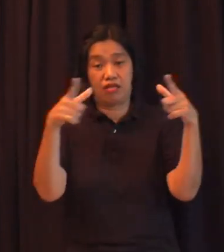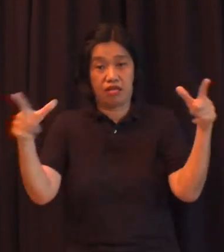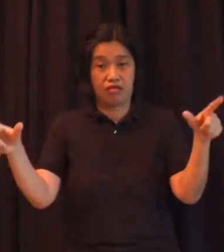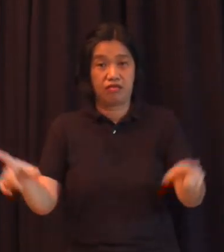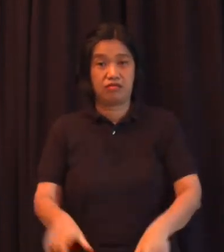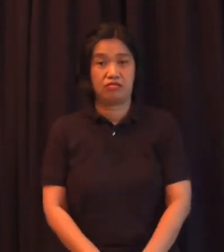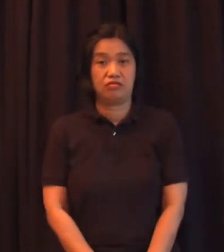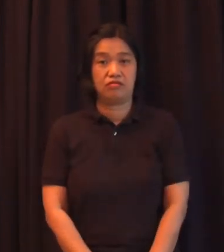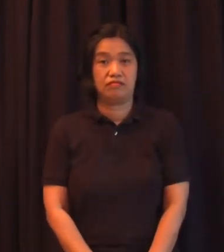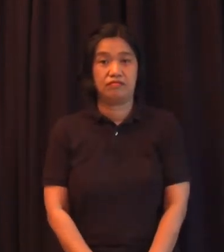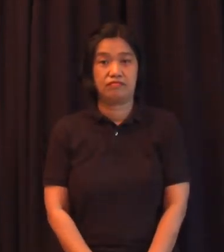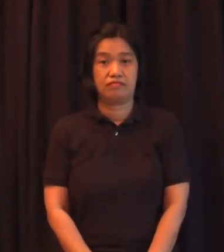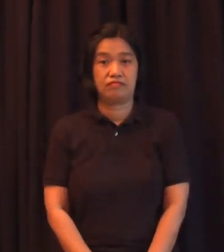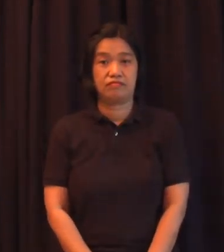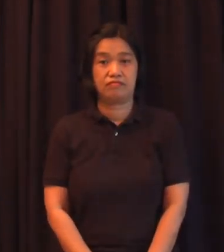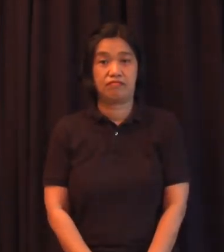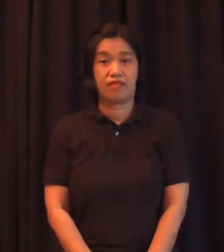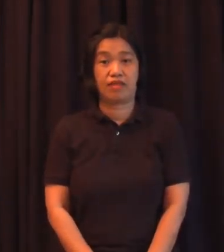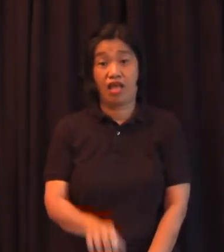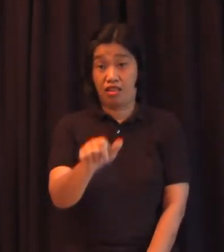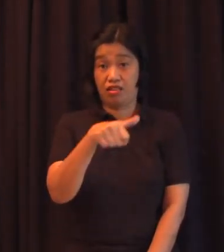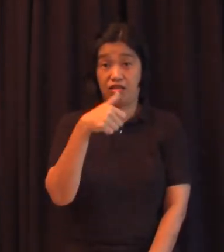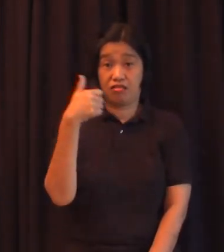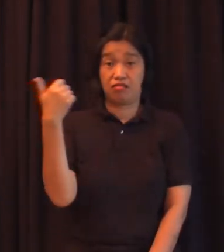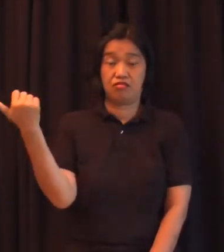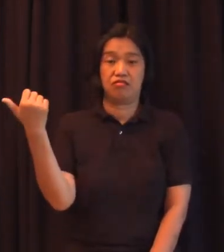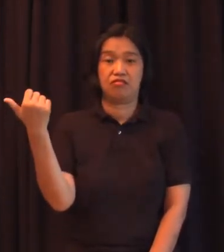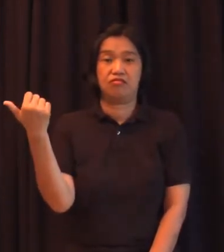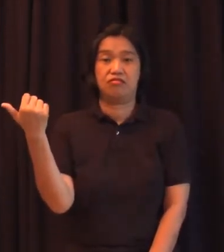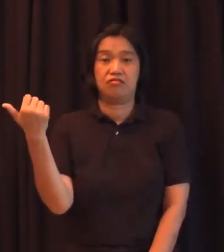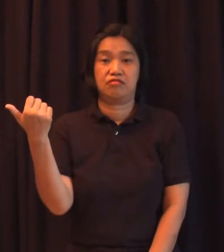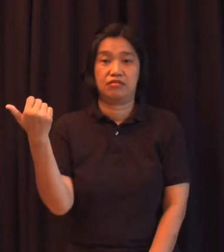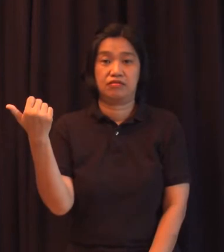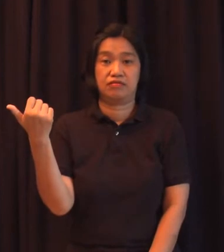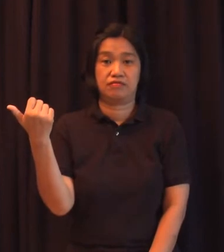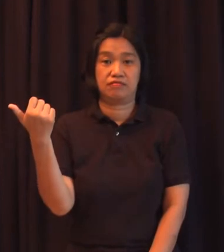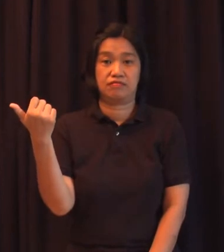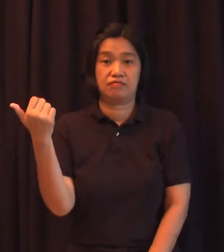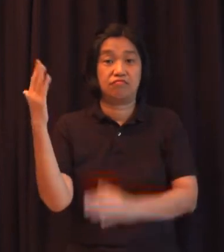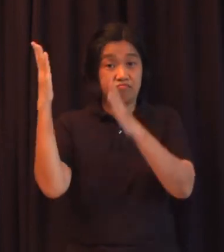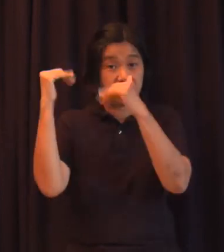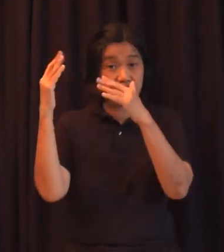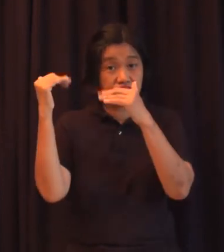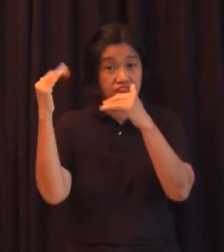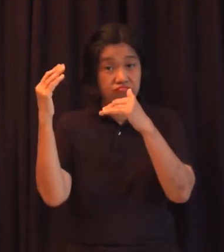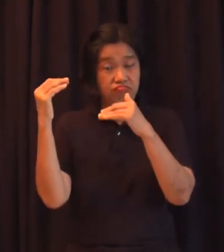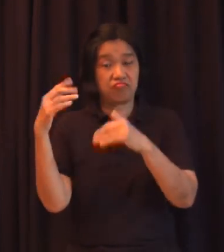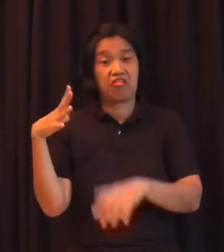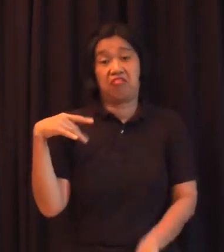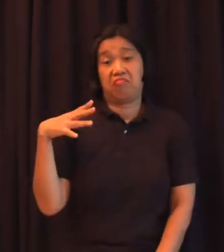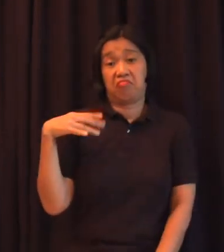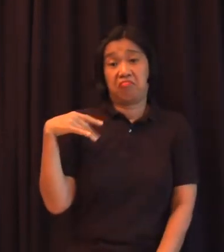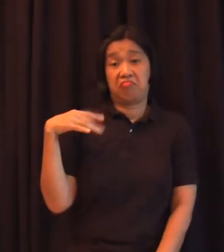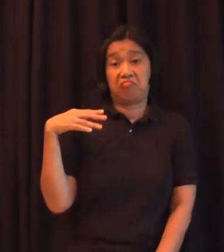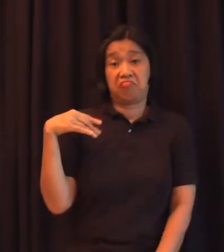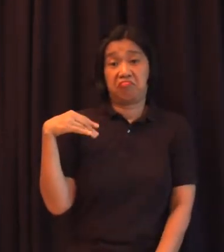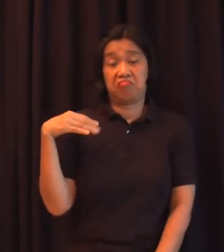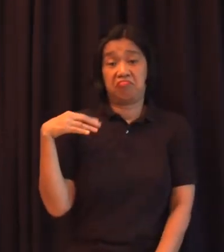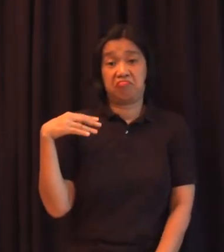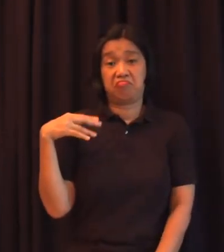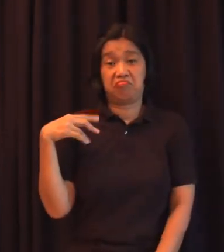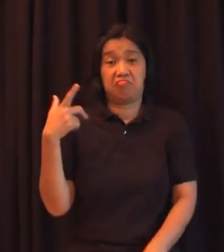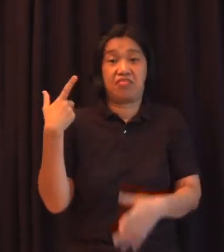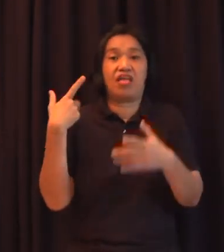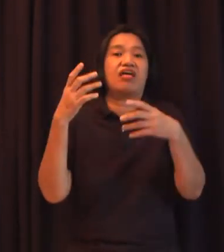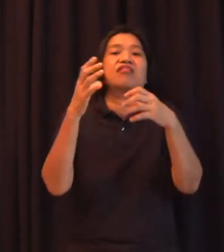Yung iba yun nga parang umaasa sila maumagaantay sila na may malaking corpus muna